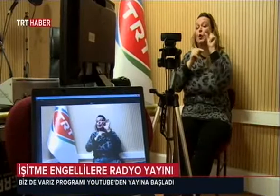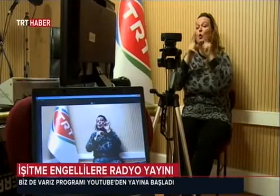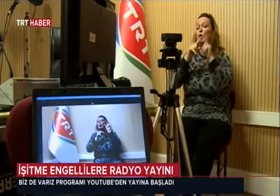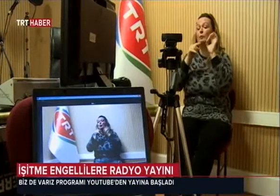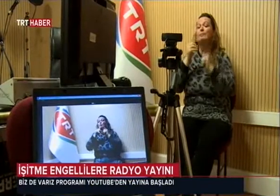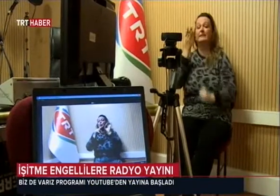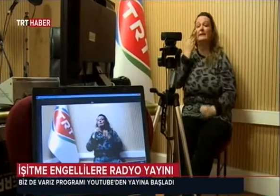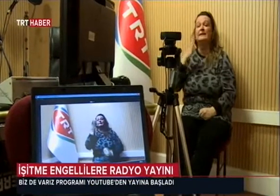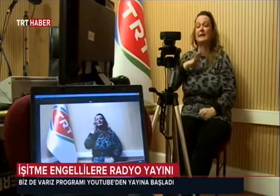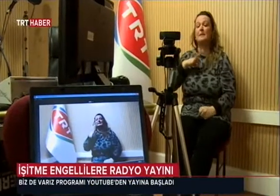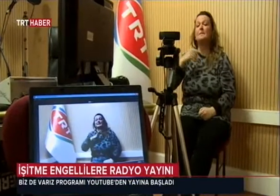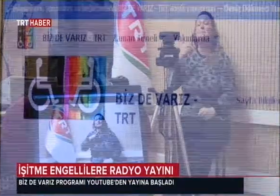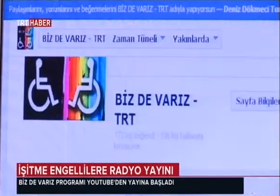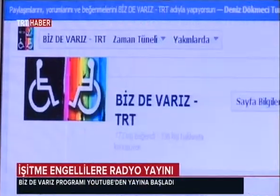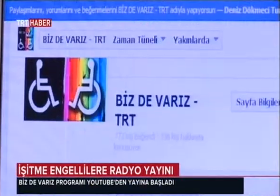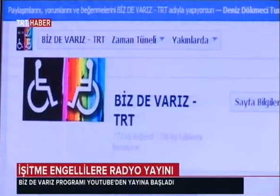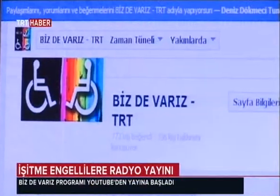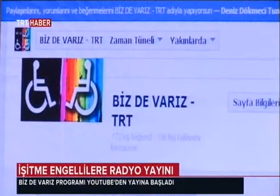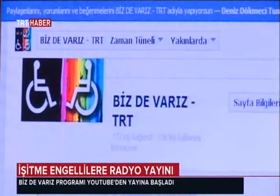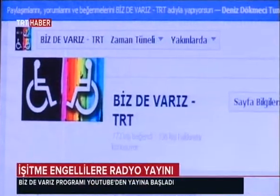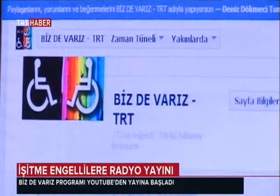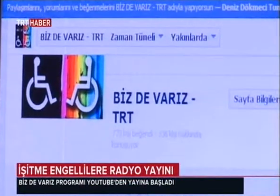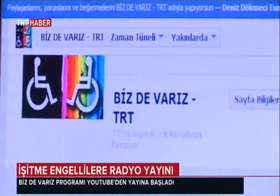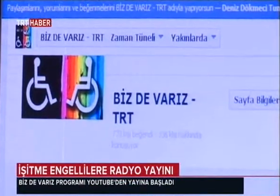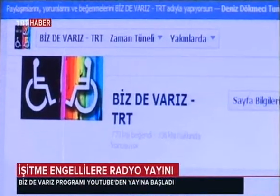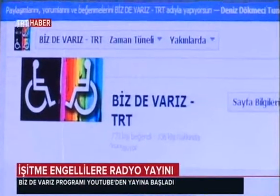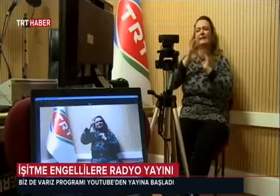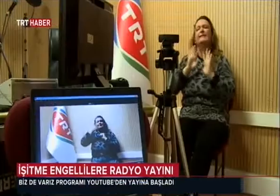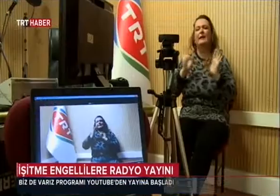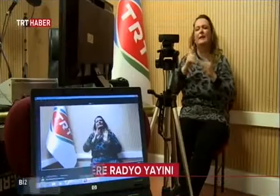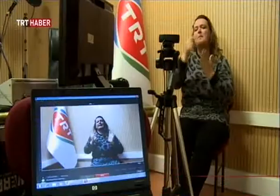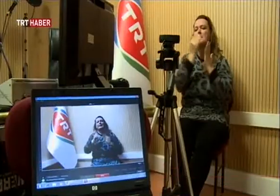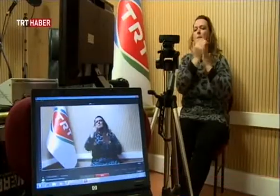isterseniz Bizde Varız TRT yazmanız yeterli olacak.